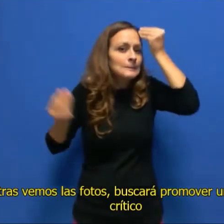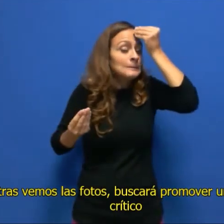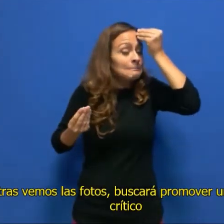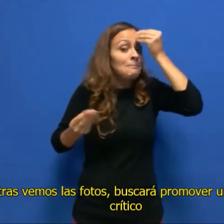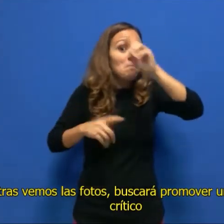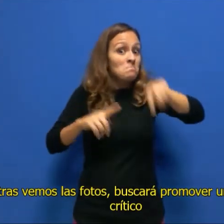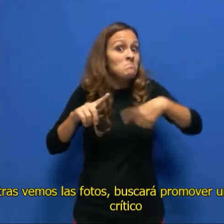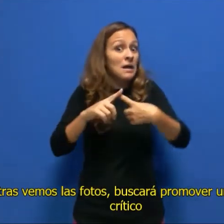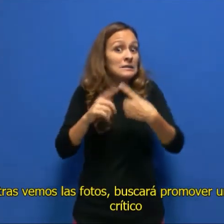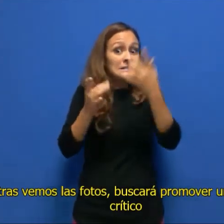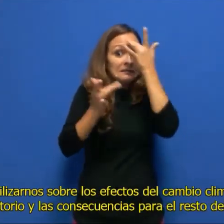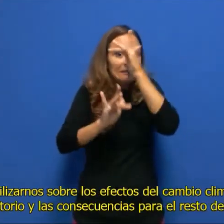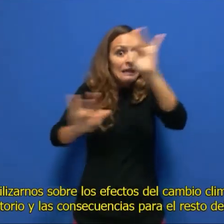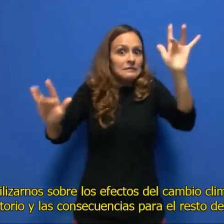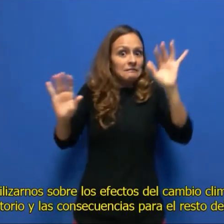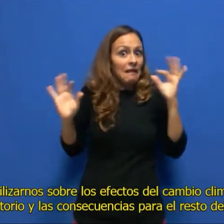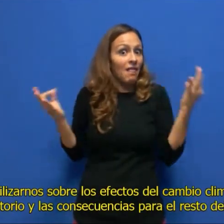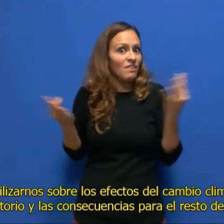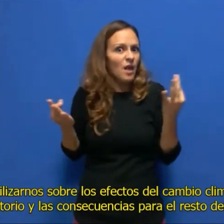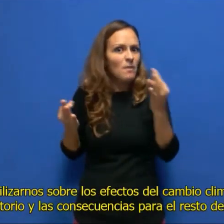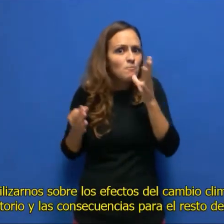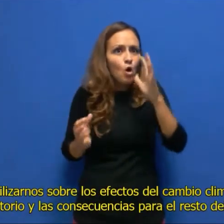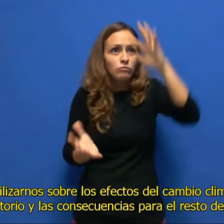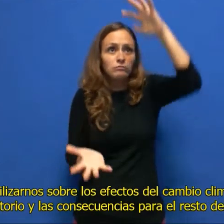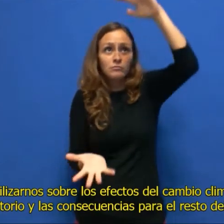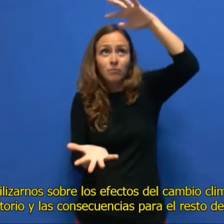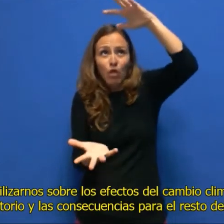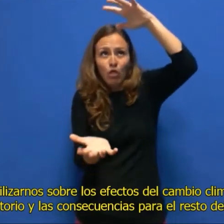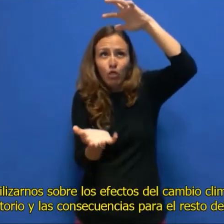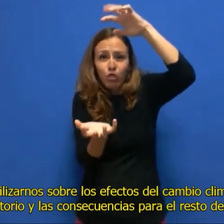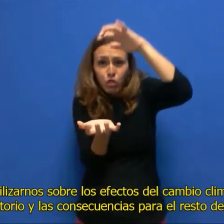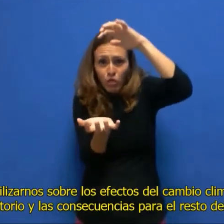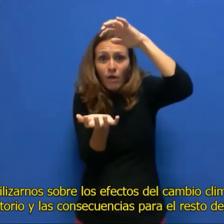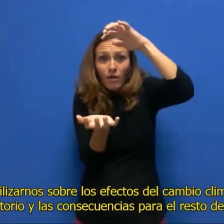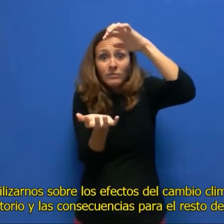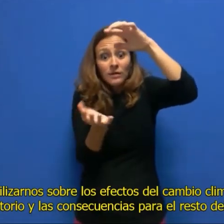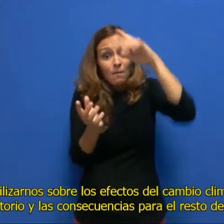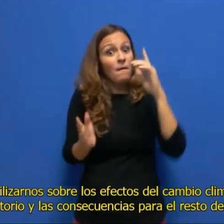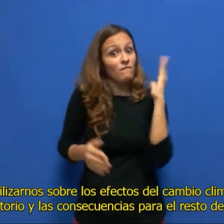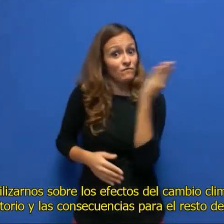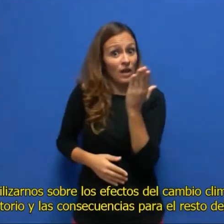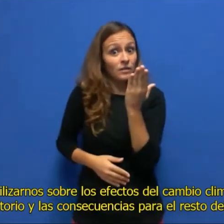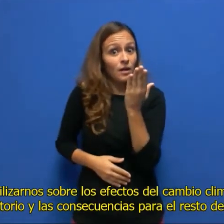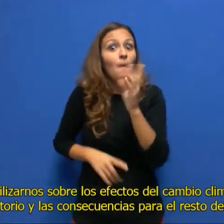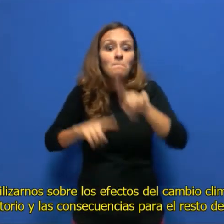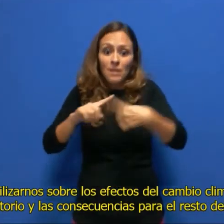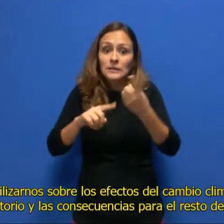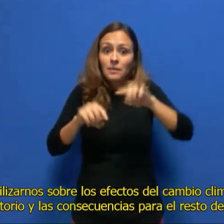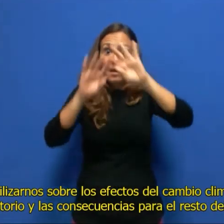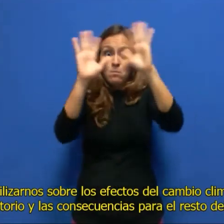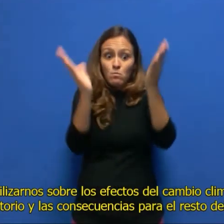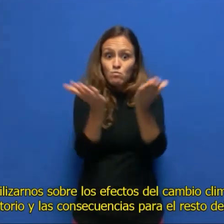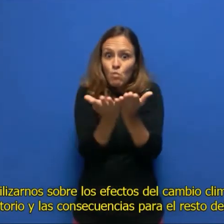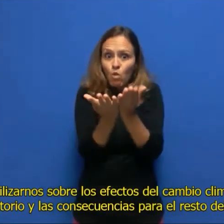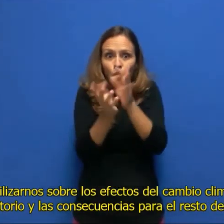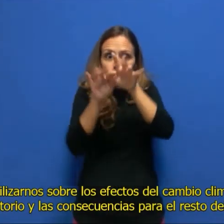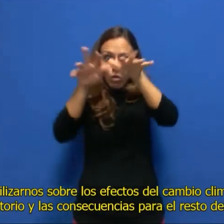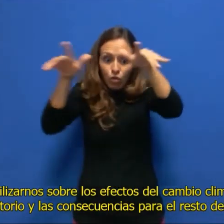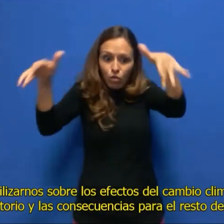pensamiento crítico y sensibilizarnos sobre los efectos del cambio climático en este territorio y las consecuencias para el resto